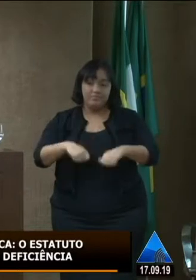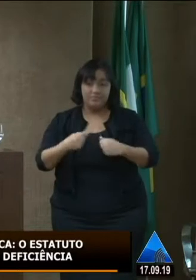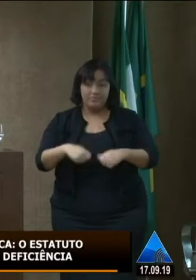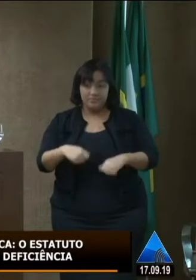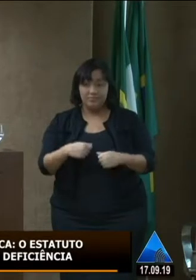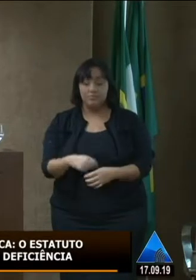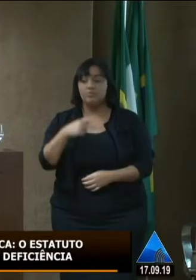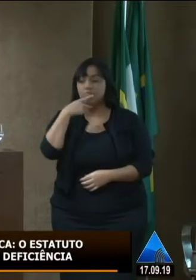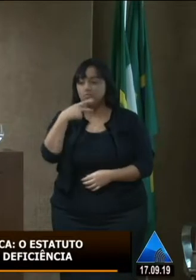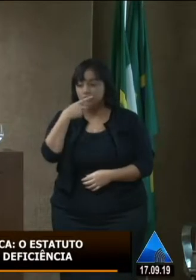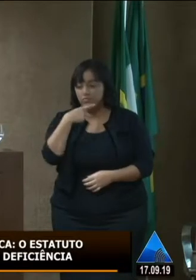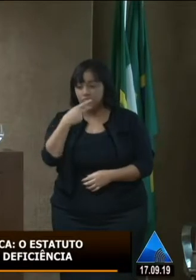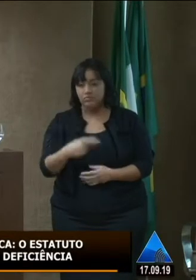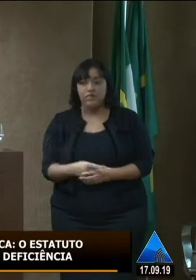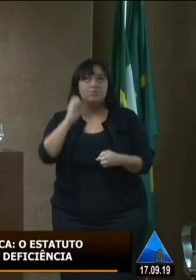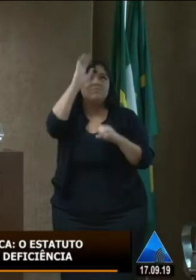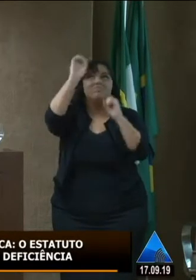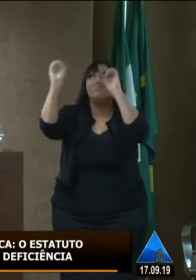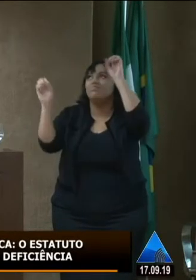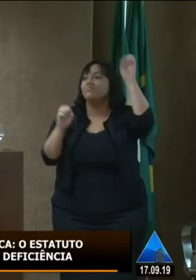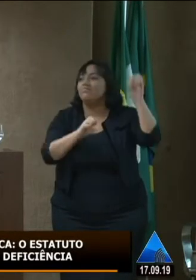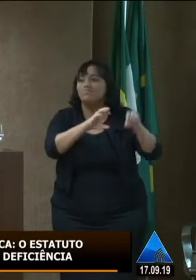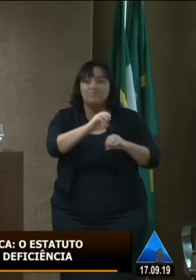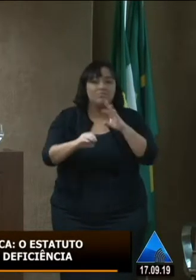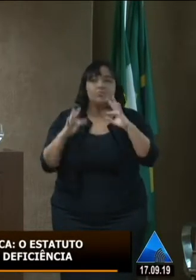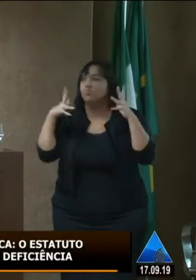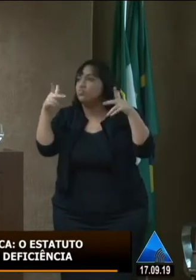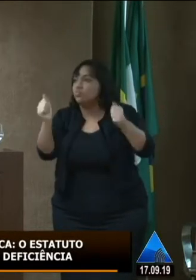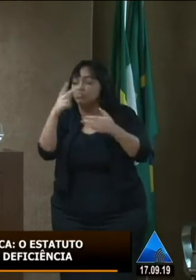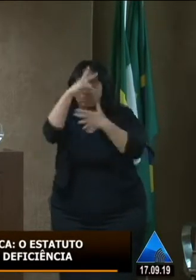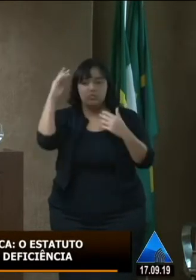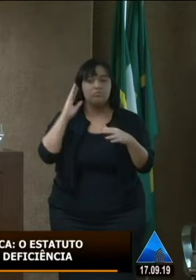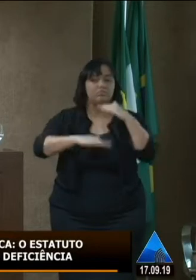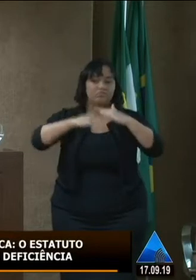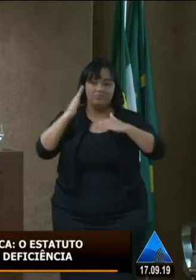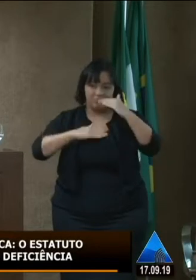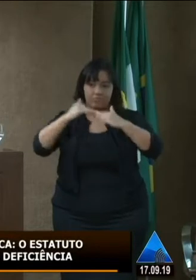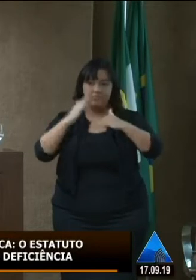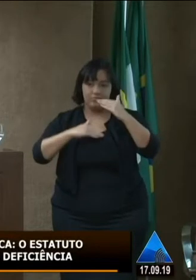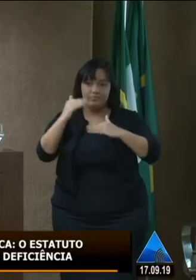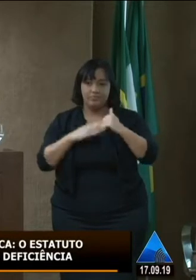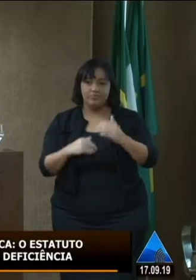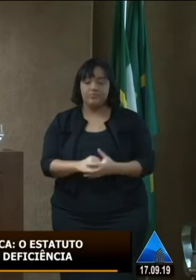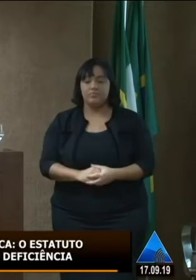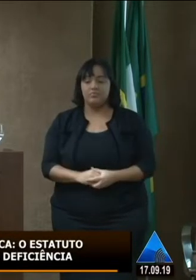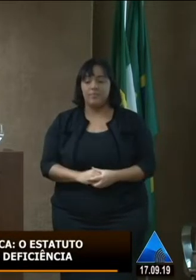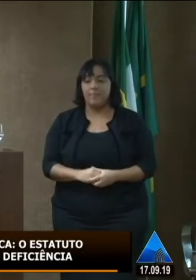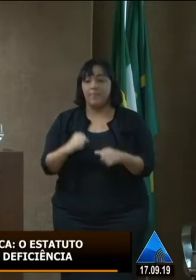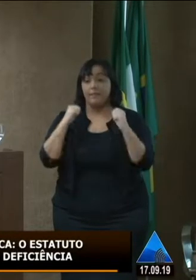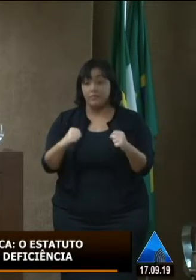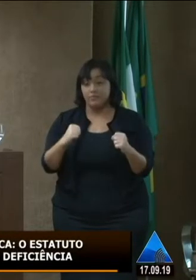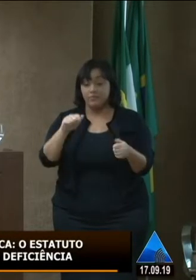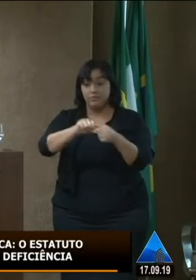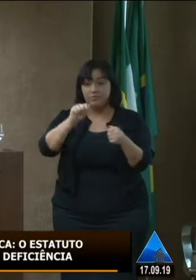articular diversas áreas diversos setores diversos profissionais para que possamos fazer valer